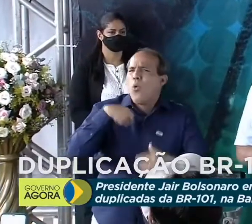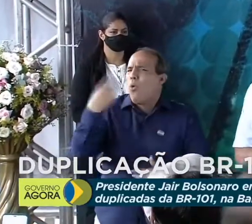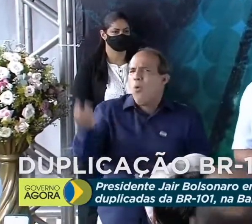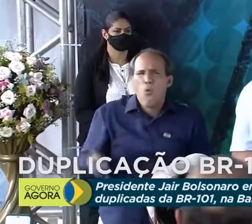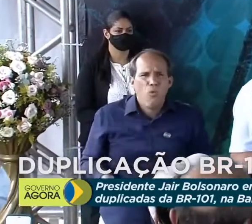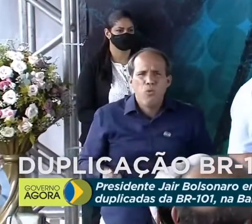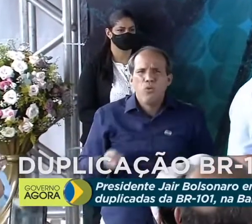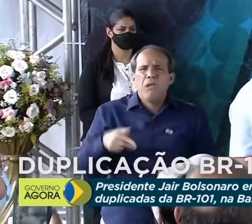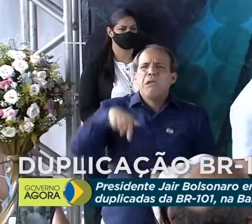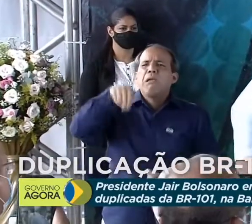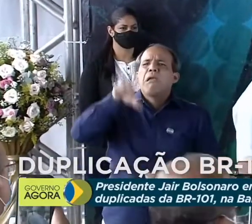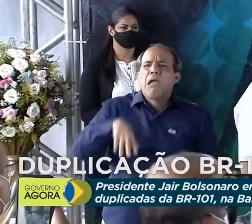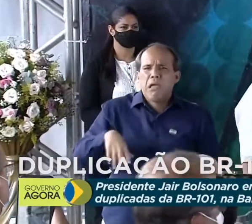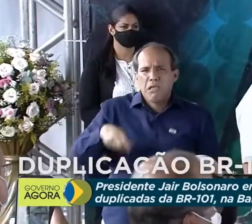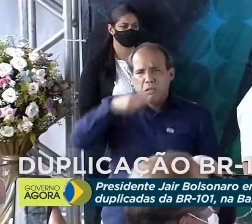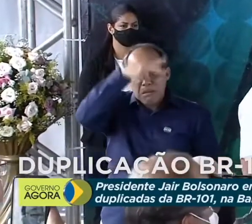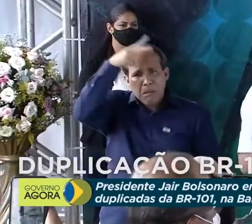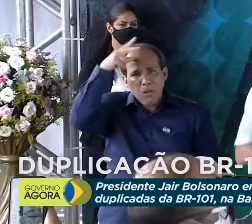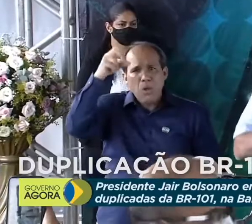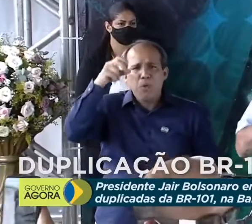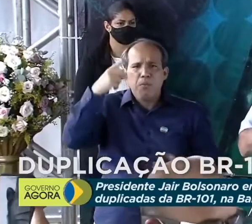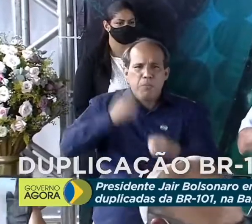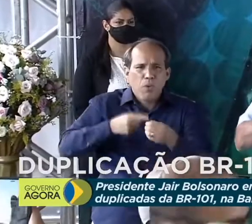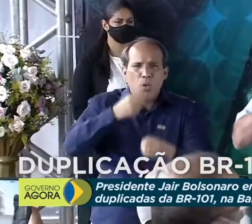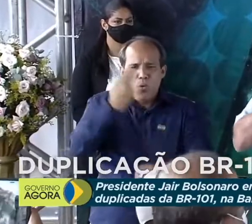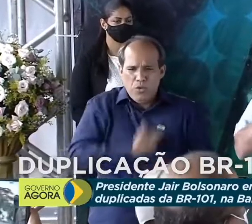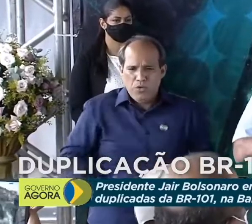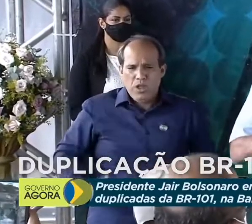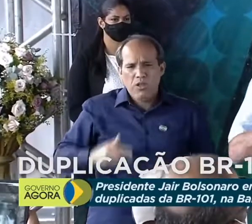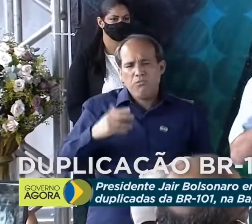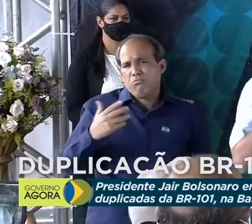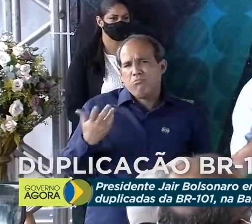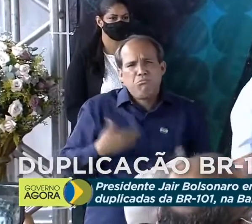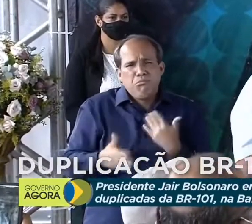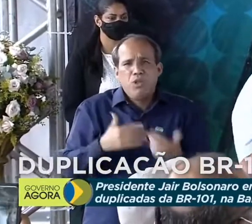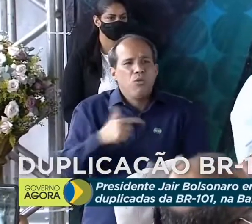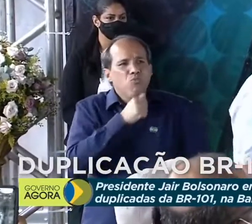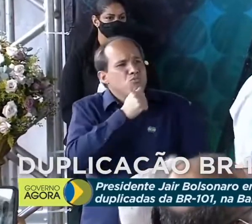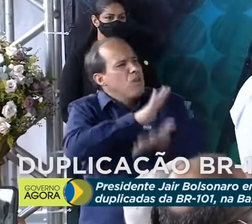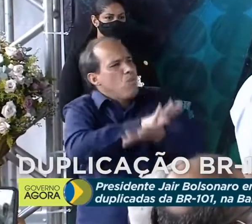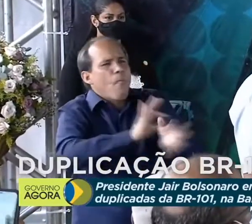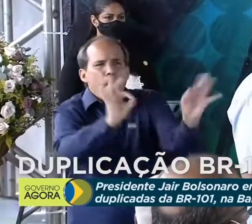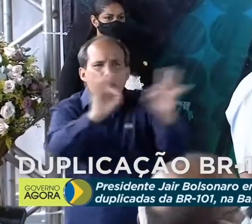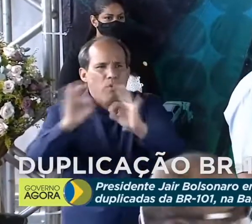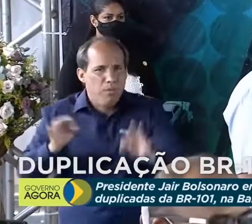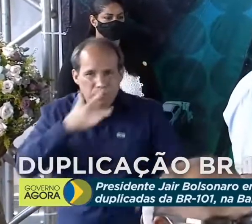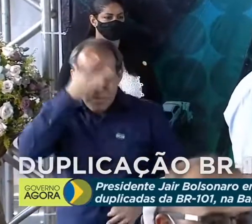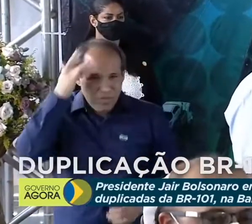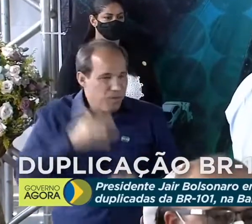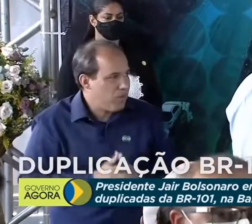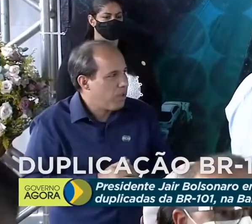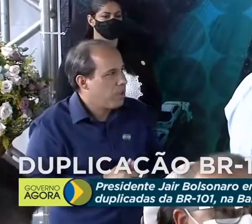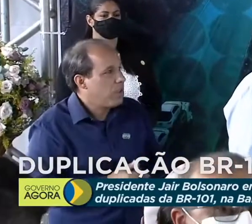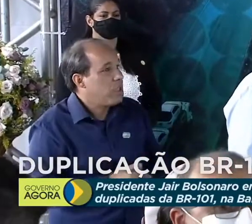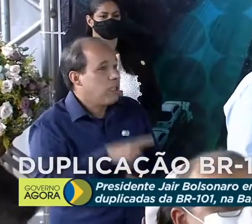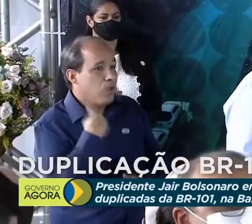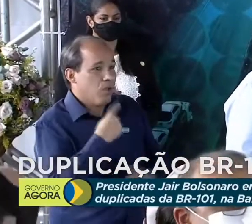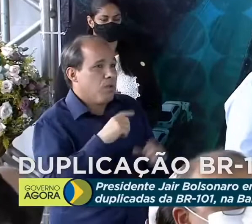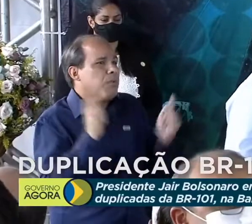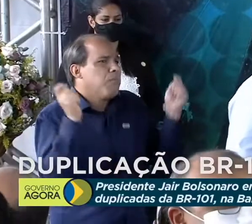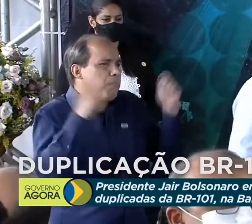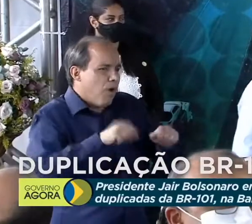de quem esteja na frente do governo do Estado. nós não discriminamos ninguém. E nós só podemos